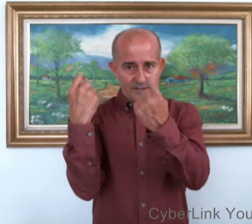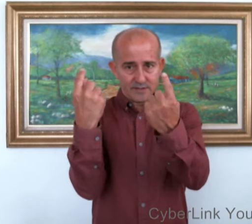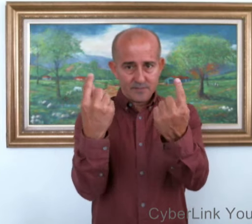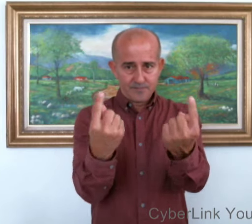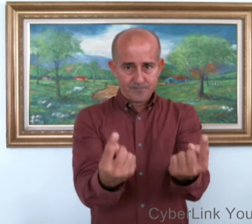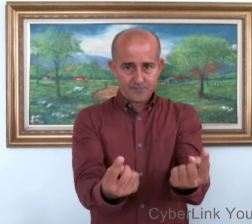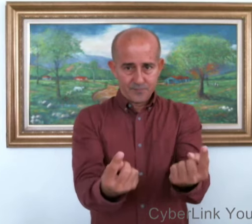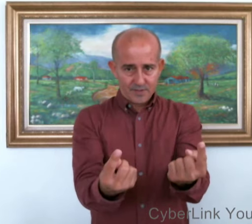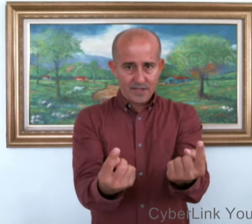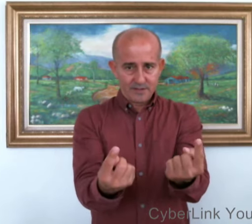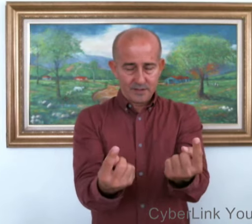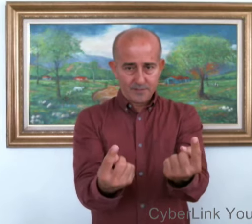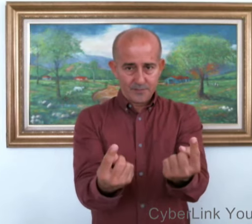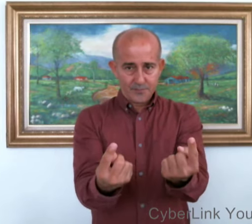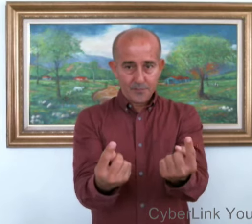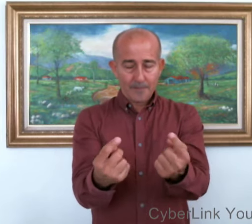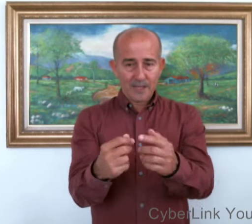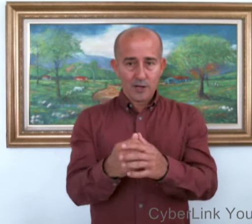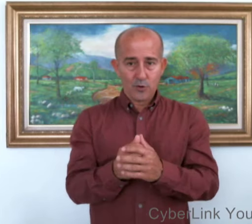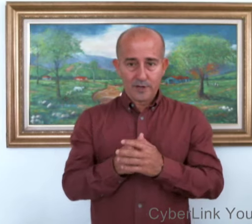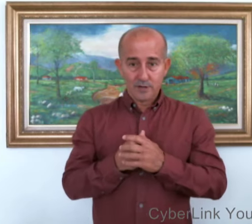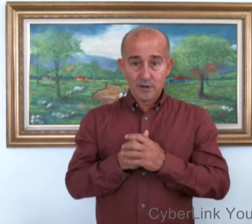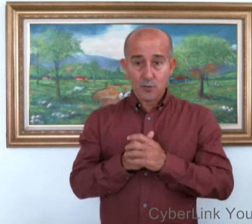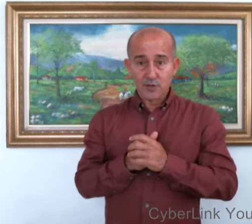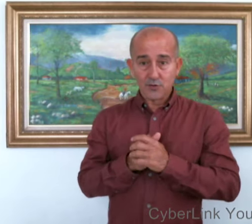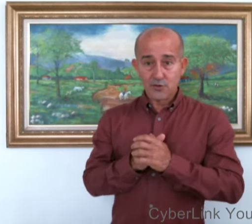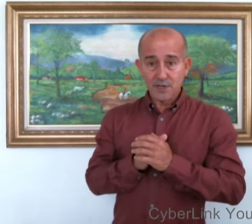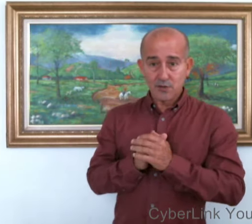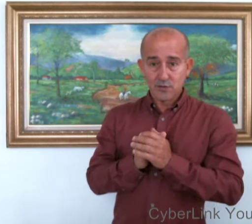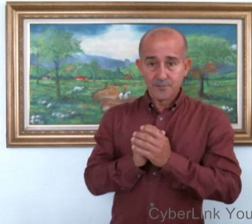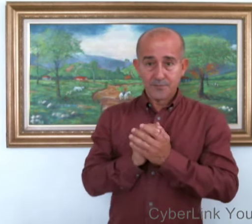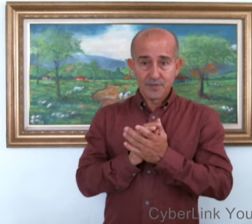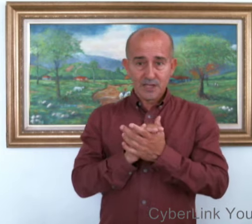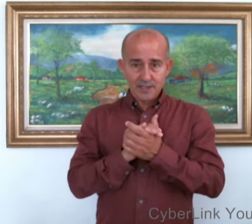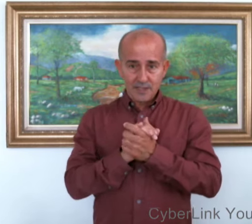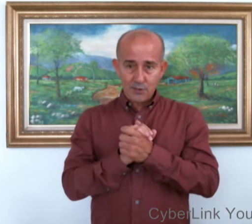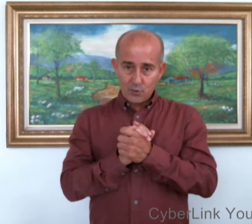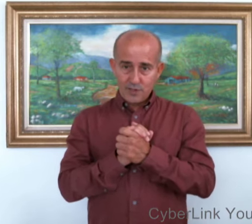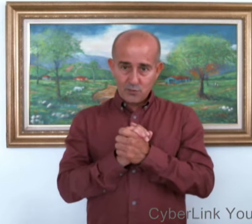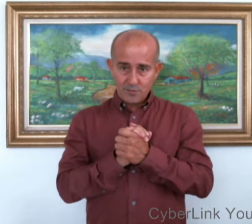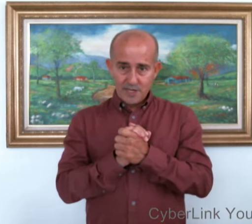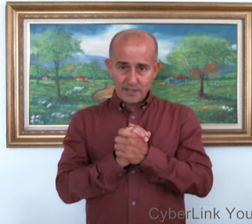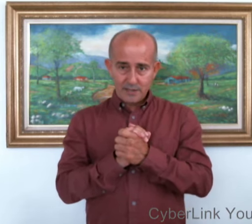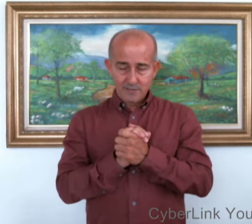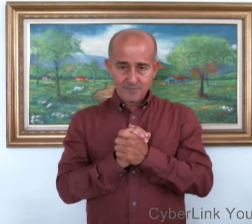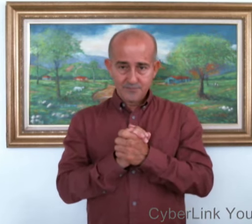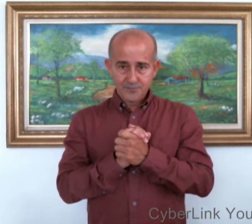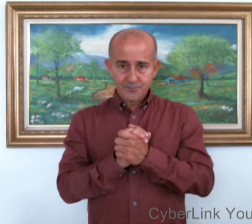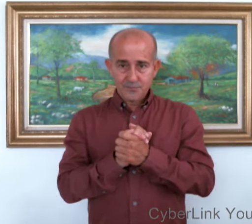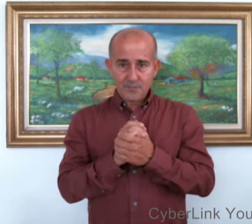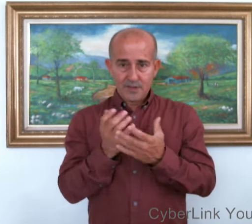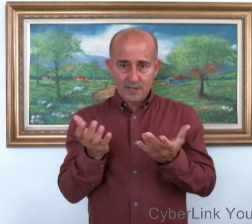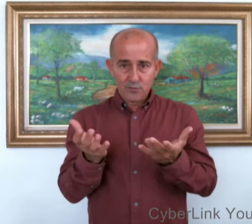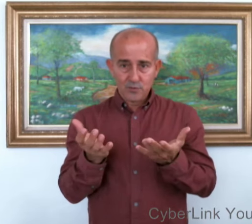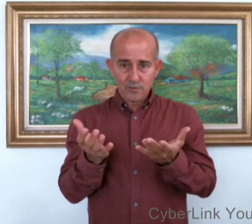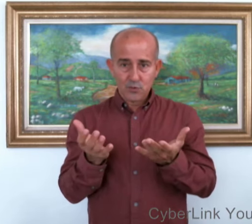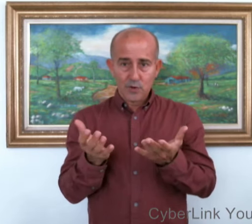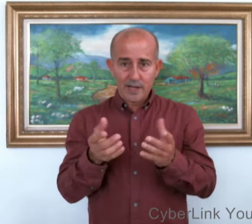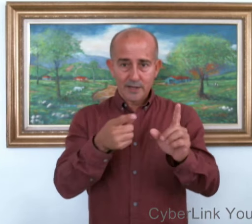Since. Desde. Ahora. Cuando yo digo. Desde donde tú vienes. Que es un lugar.